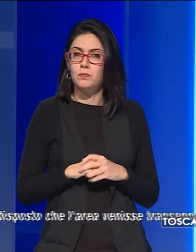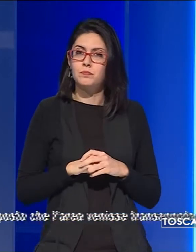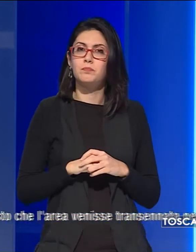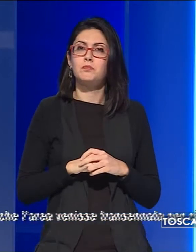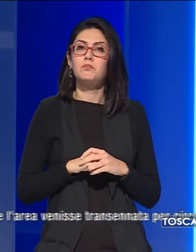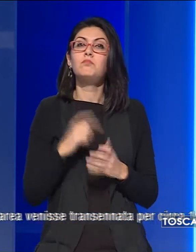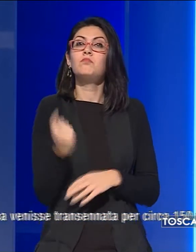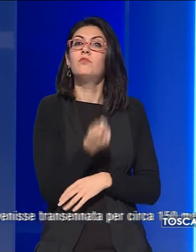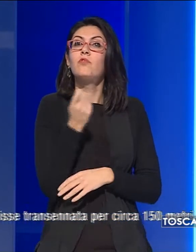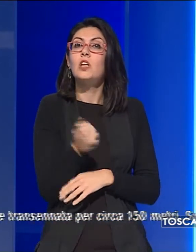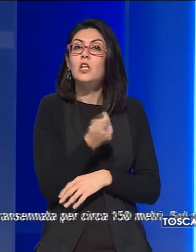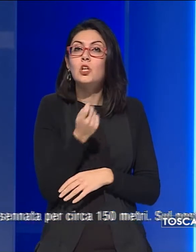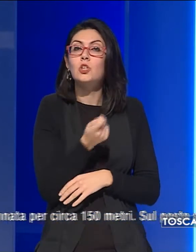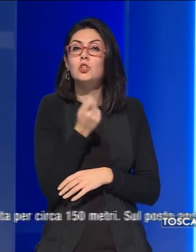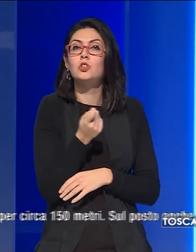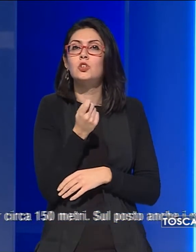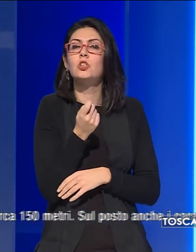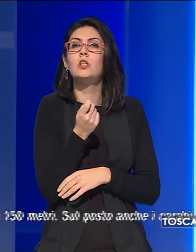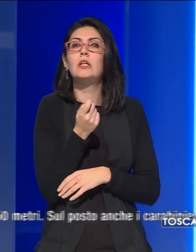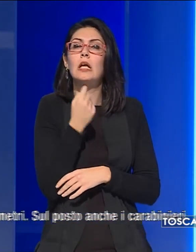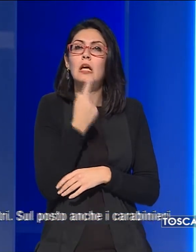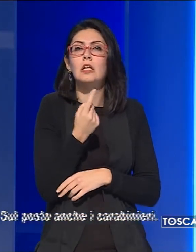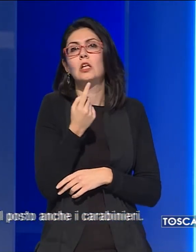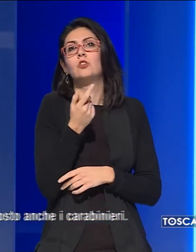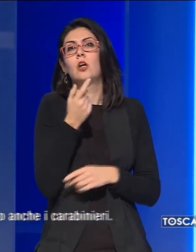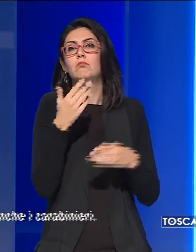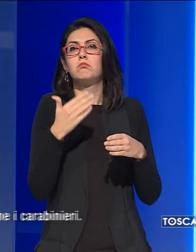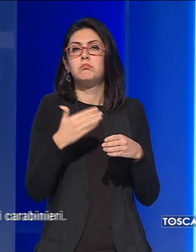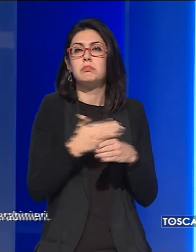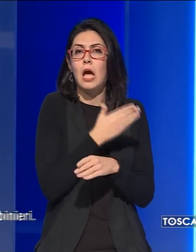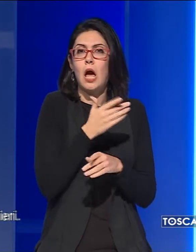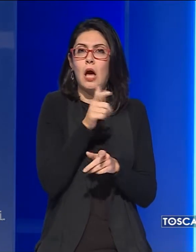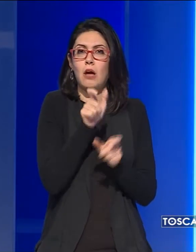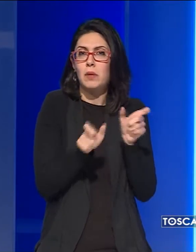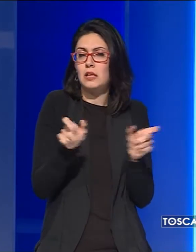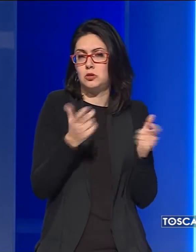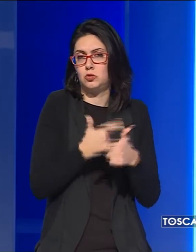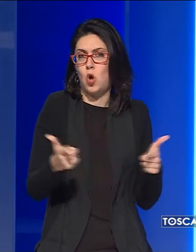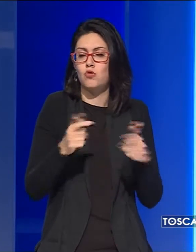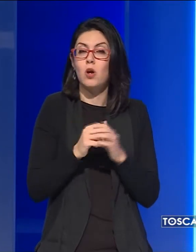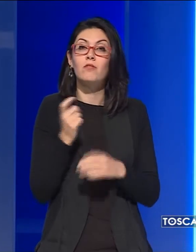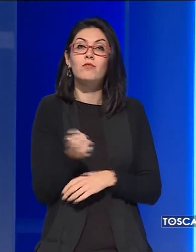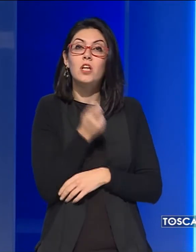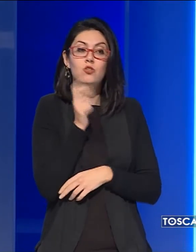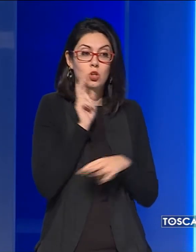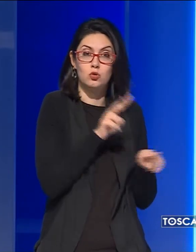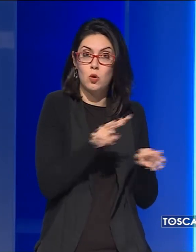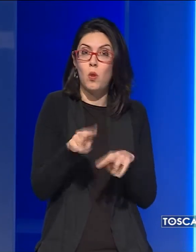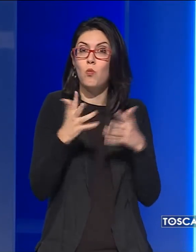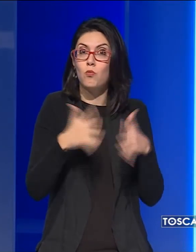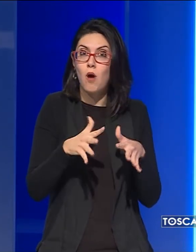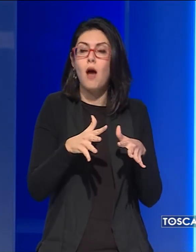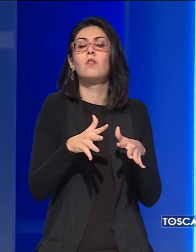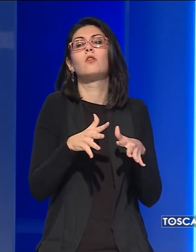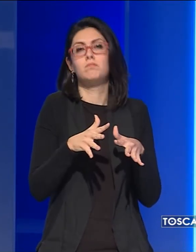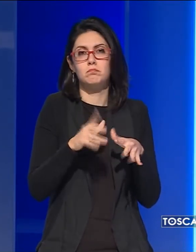vigili del fuoco non segnalano danni a persone. Gli stessi vigili, dopo un sopralluogo, hanno disposto che l'area